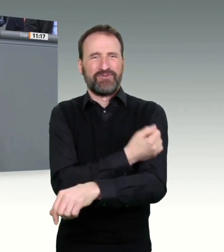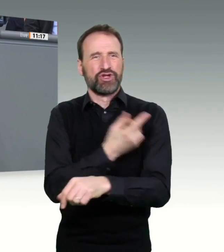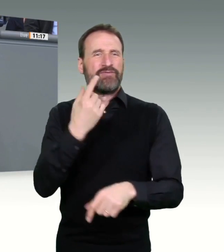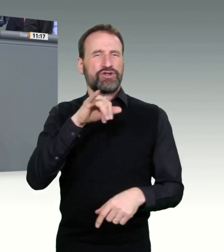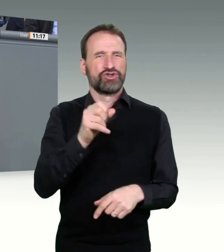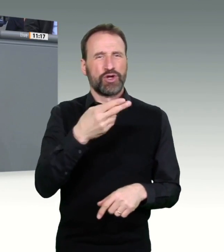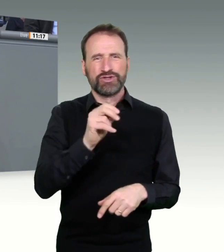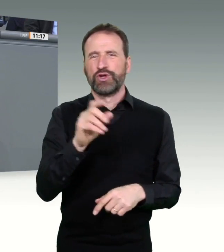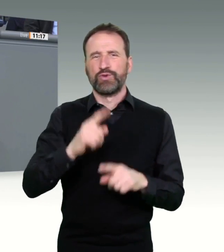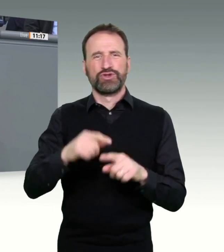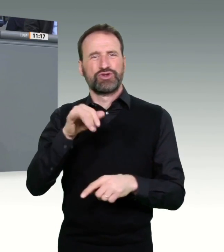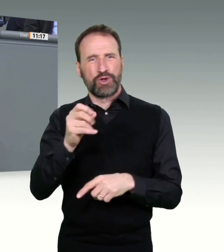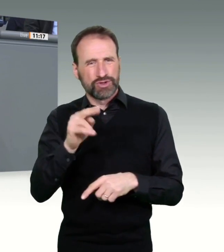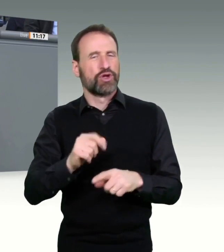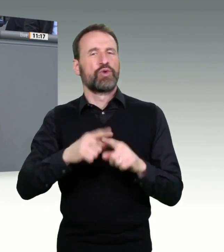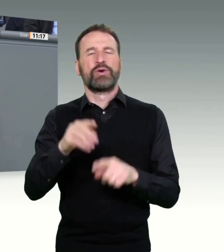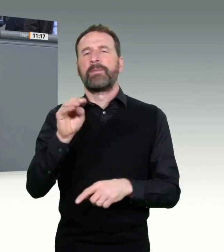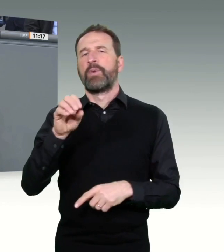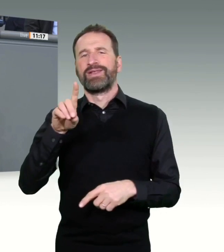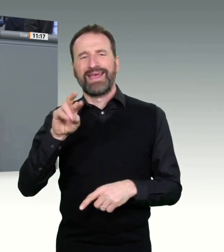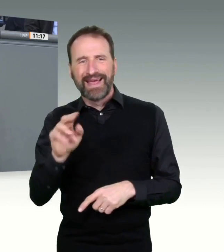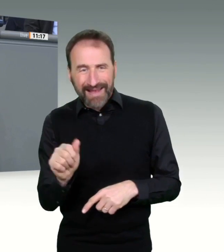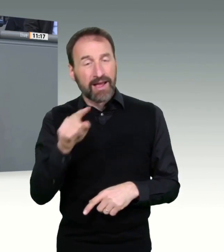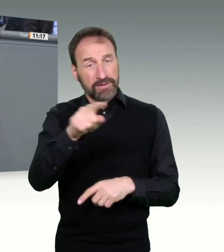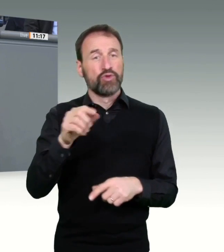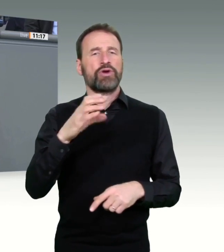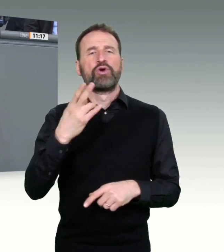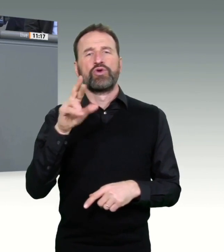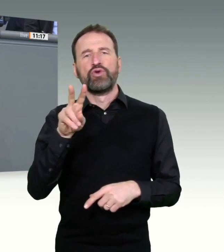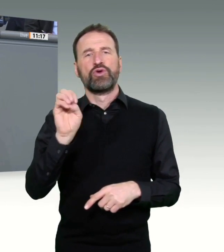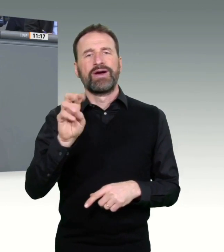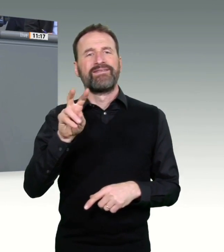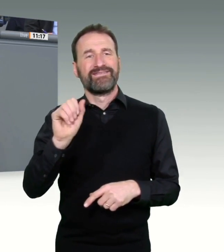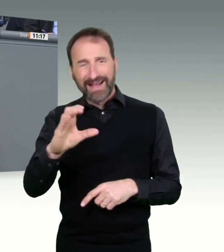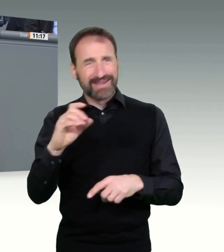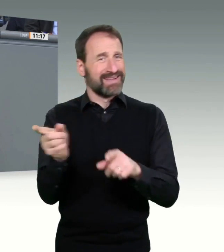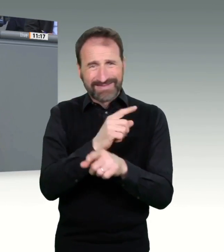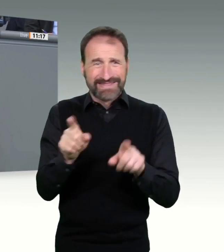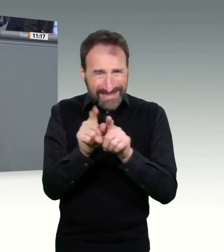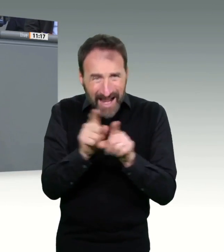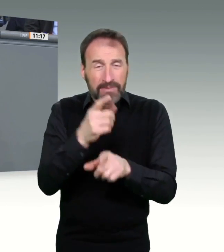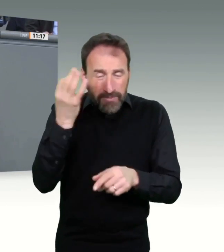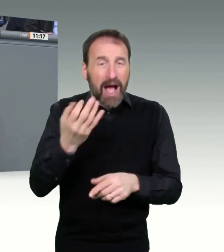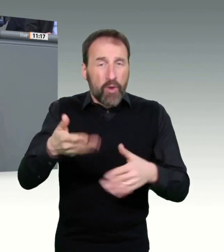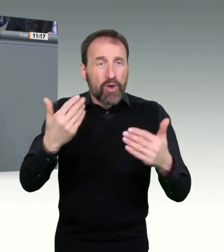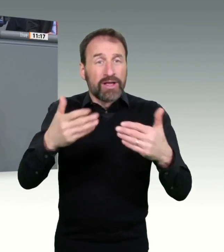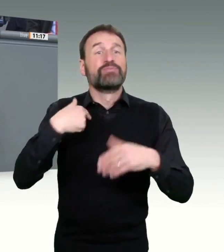60 Millionen Impfstoffdosen. Klar ist doch, dass die Länder ihre Impfzentren, ihre Kapazitäten massiv ausbauen müssen. Die